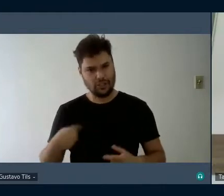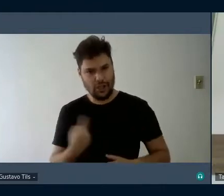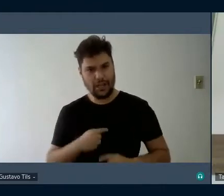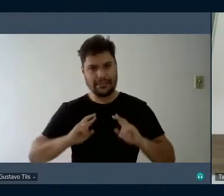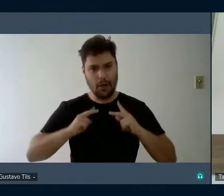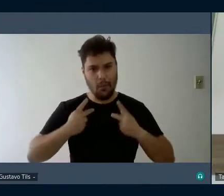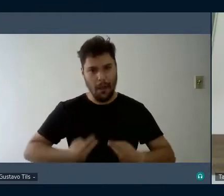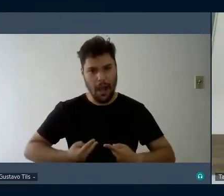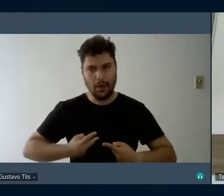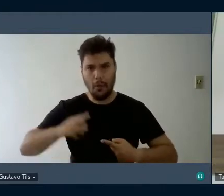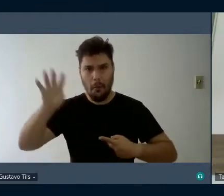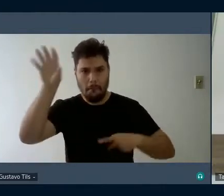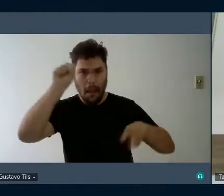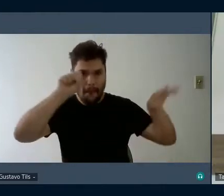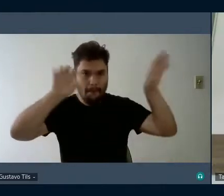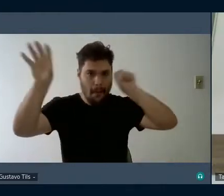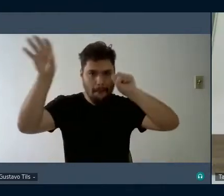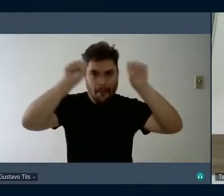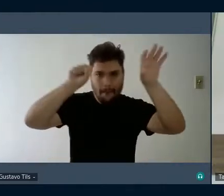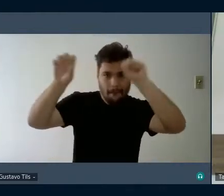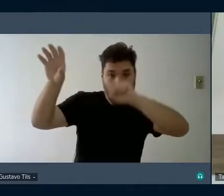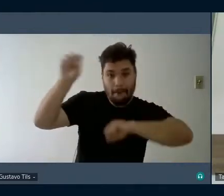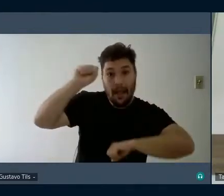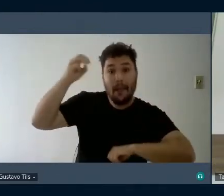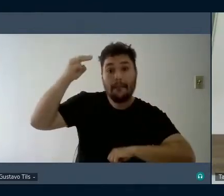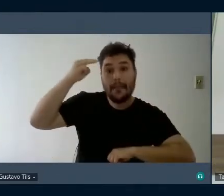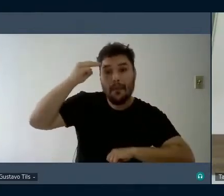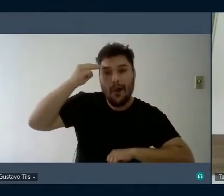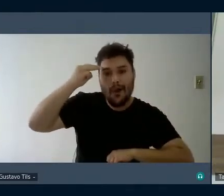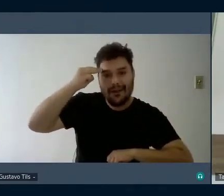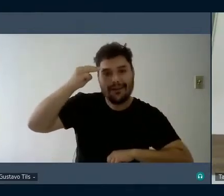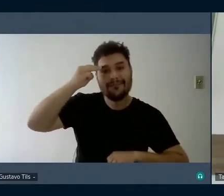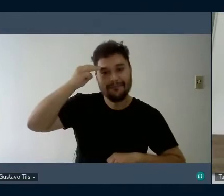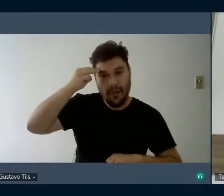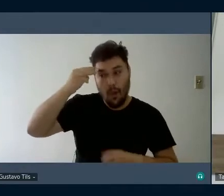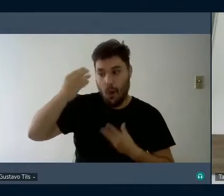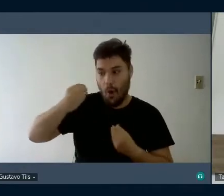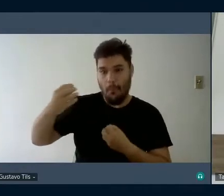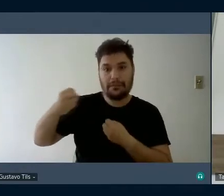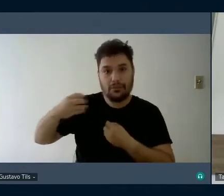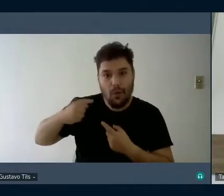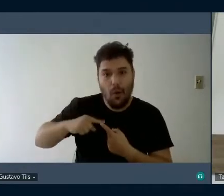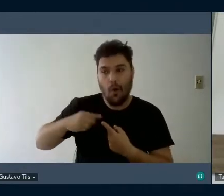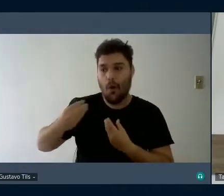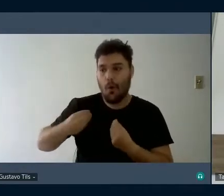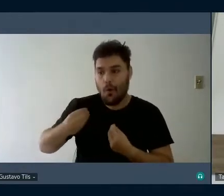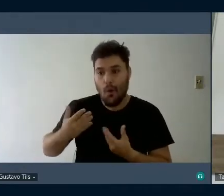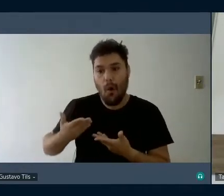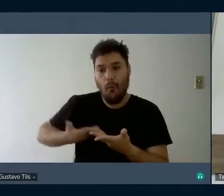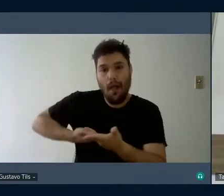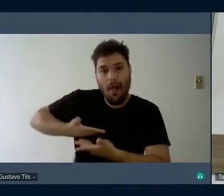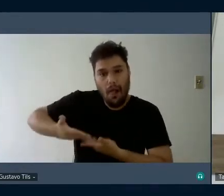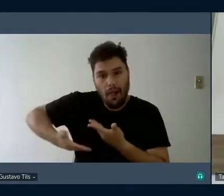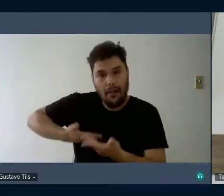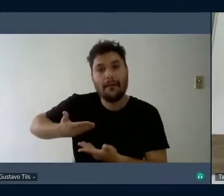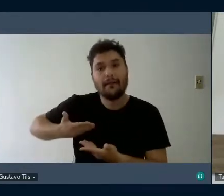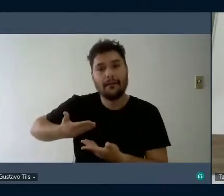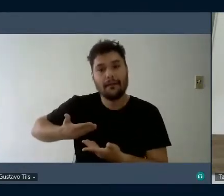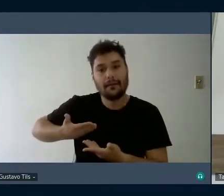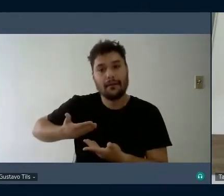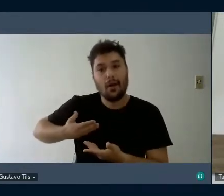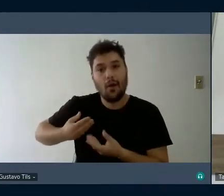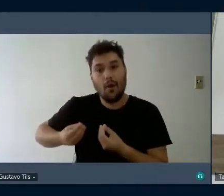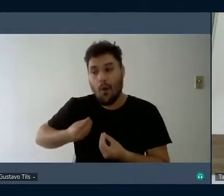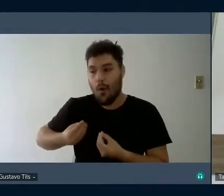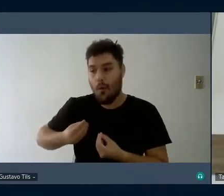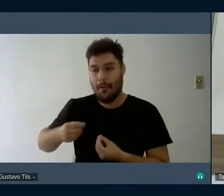as memórias de como fomos amados ou não, como fomos ensinados, a memória que fica do modo como fomos